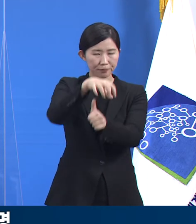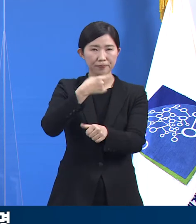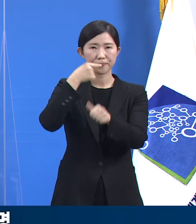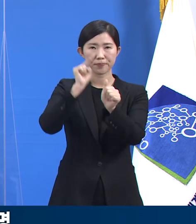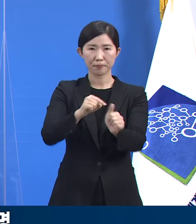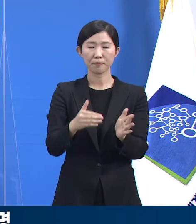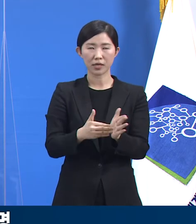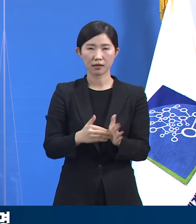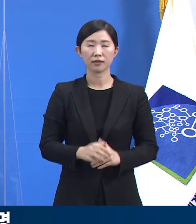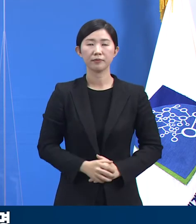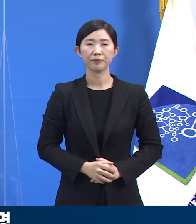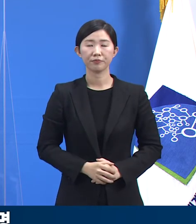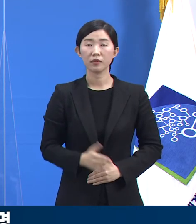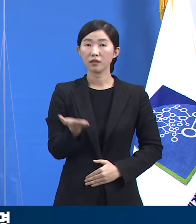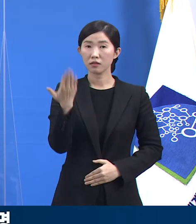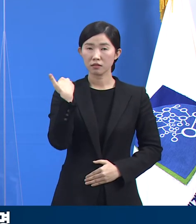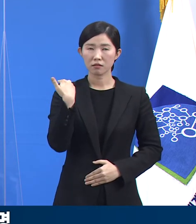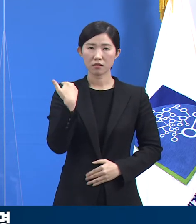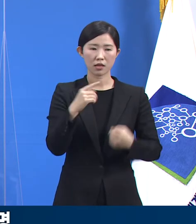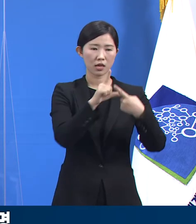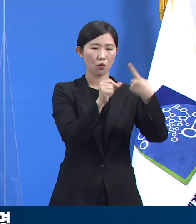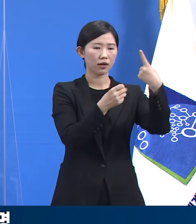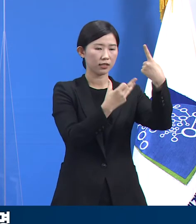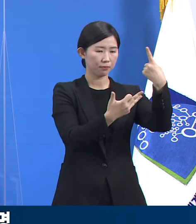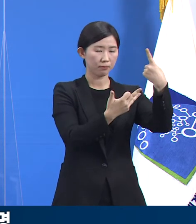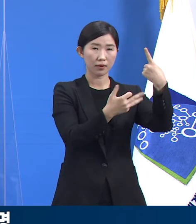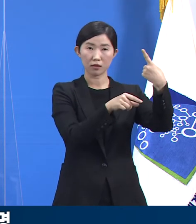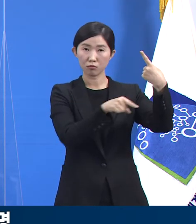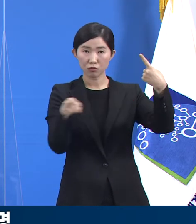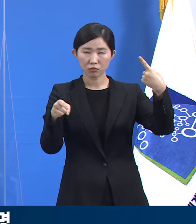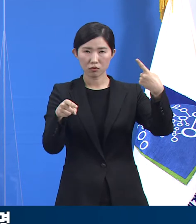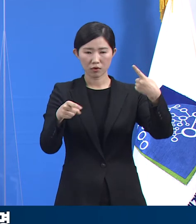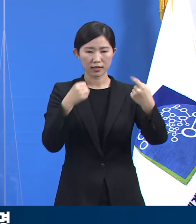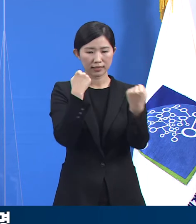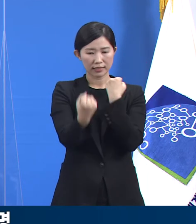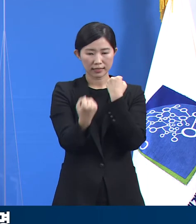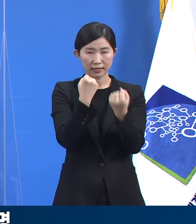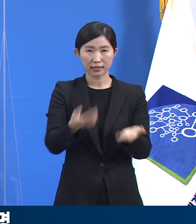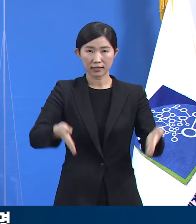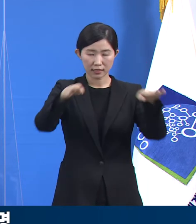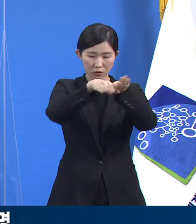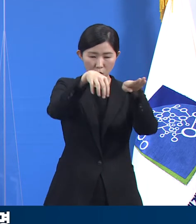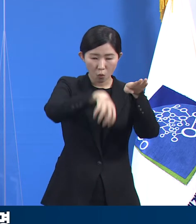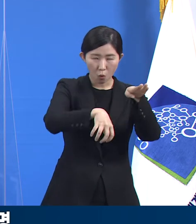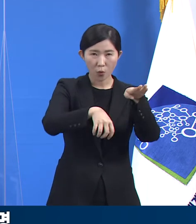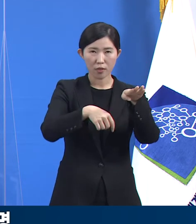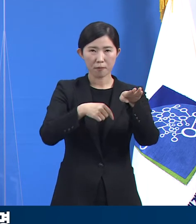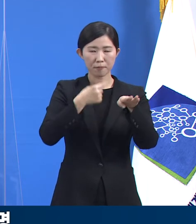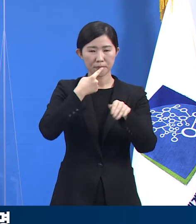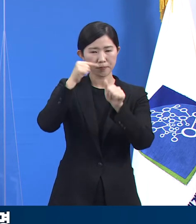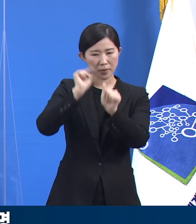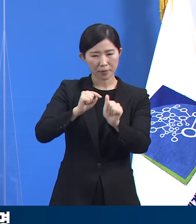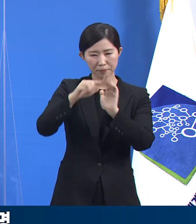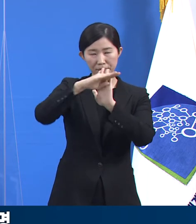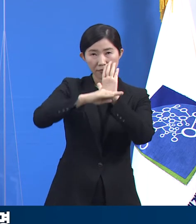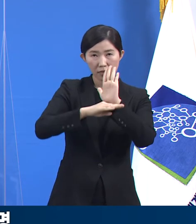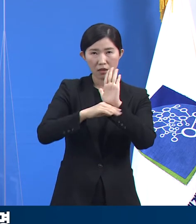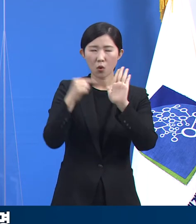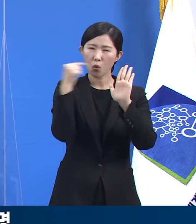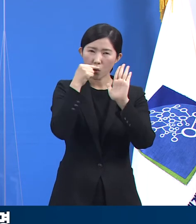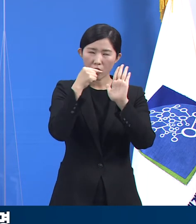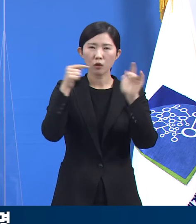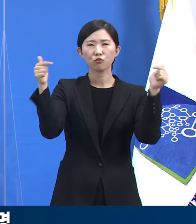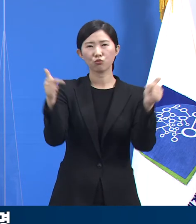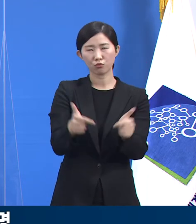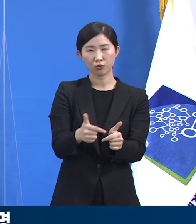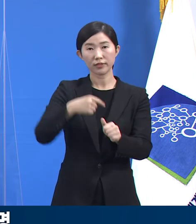지난 1월 18일부터 실내체육시설에 대한 방역지침이 완화되면서 운영을 재개한 시설들이 증가하고